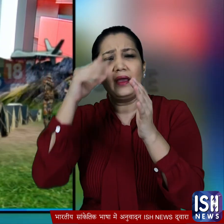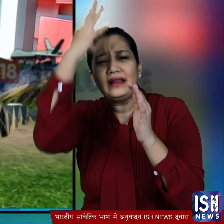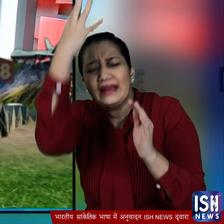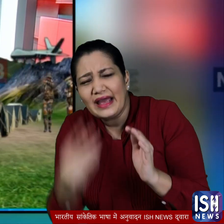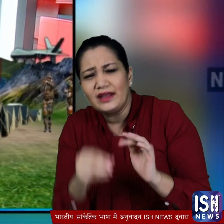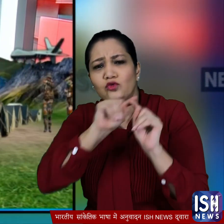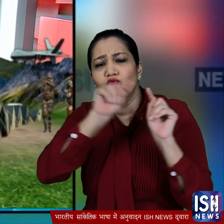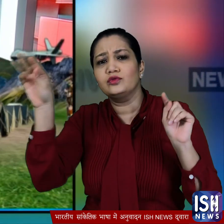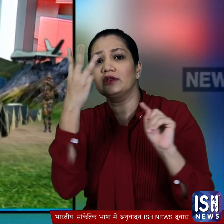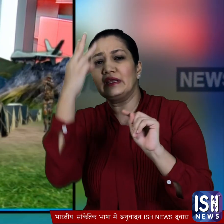तीन बज़े के बीच